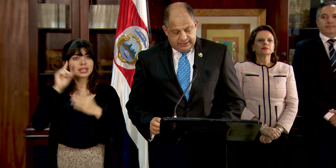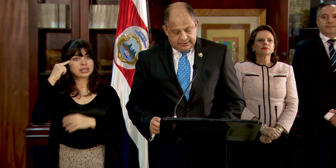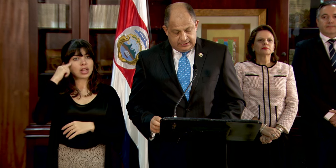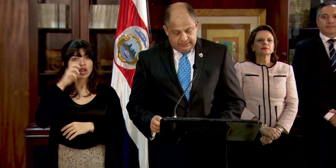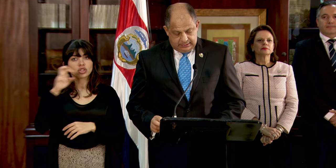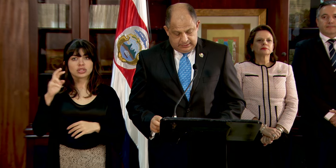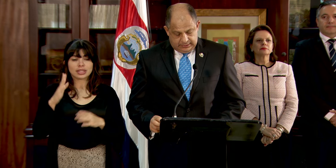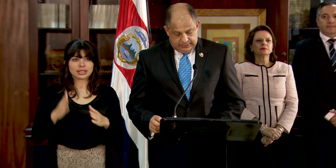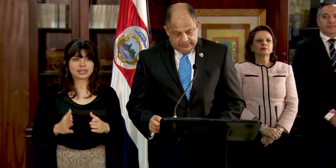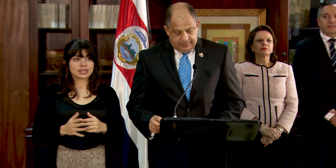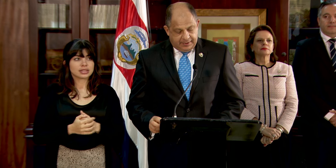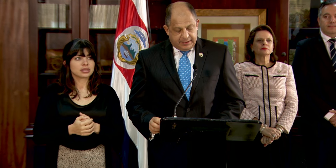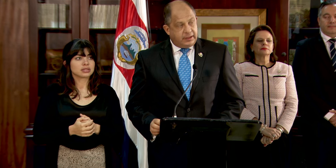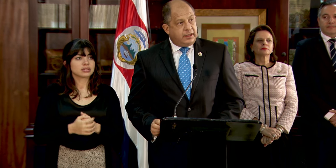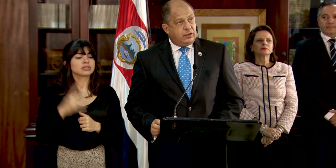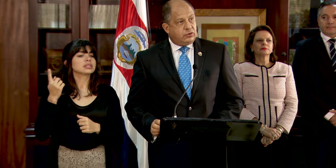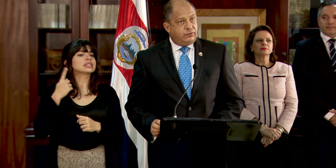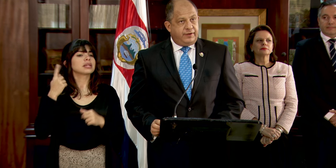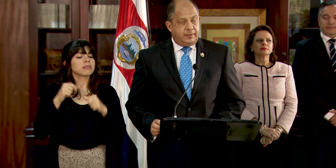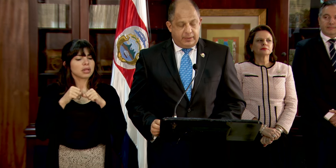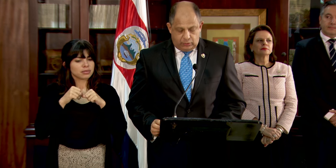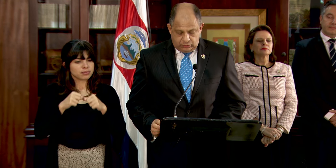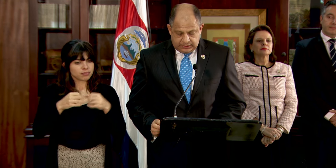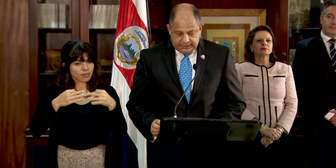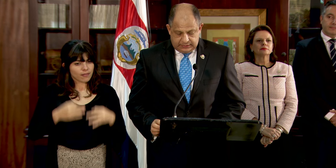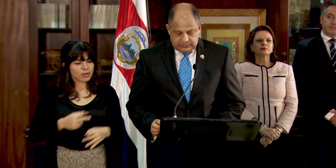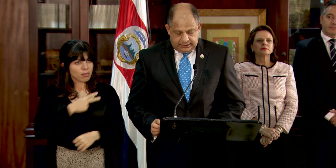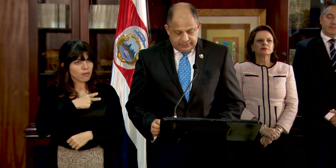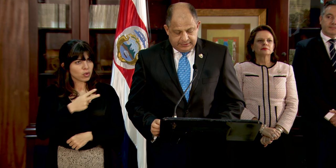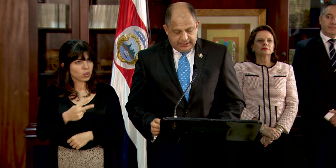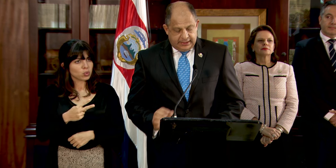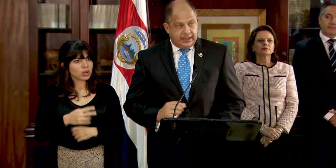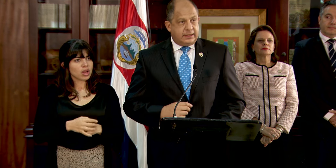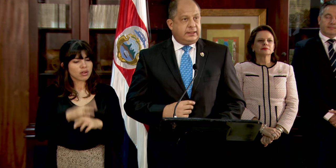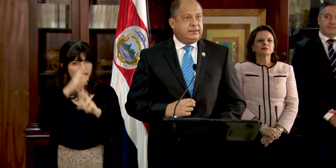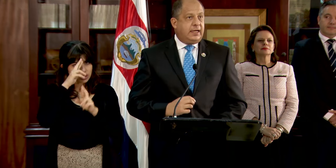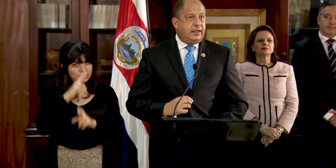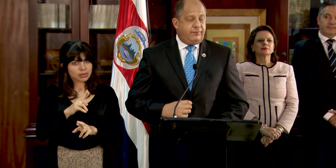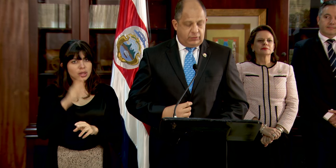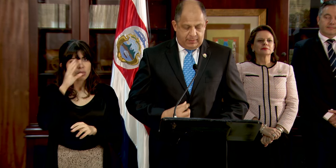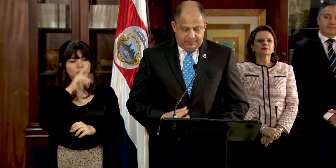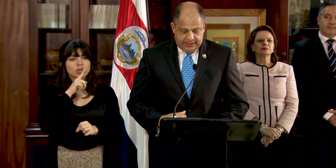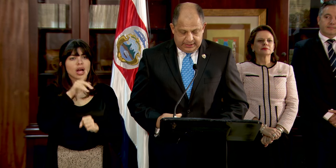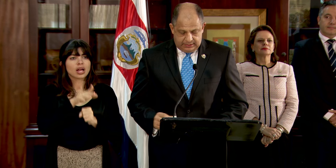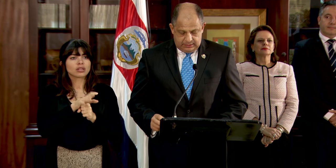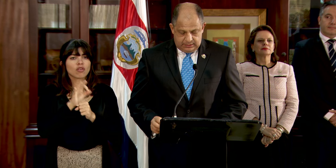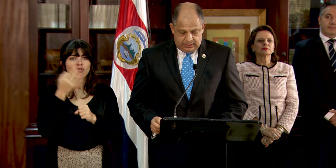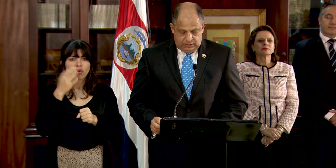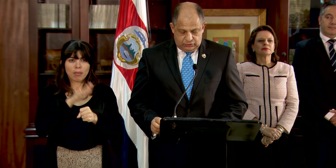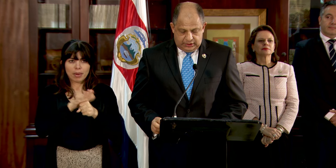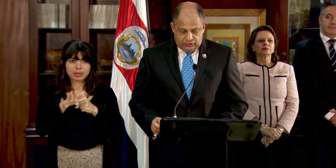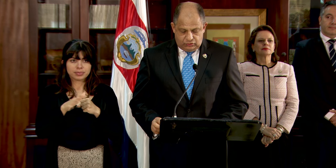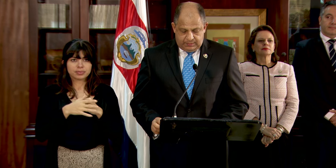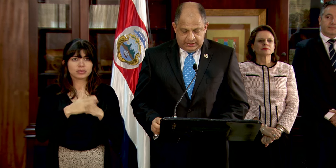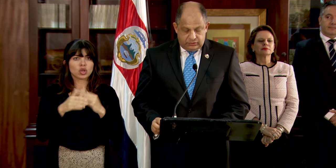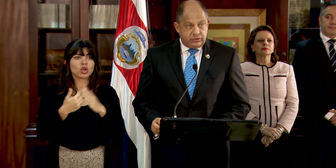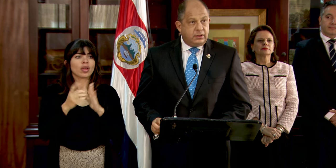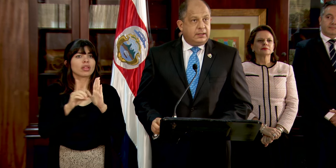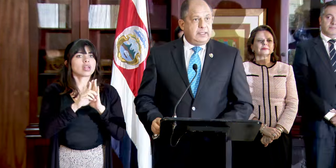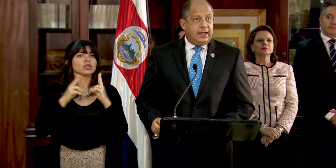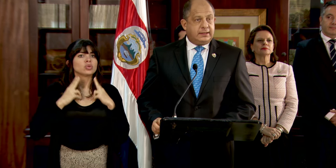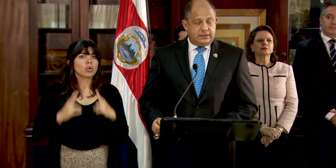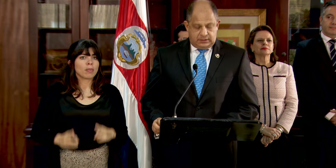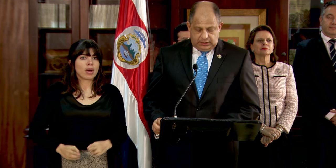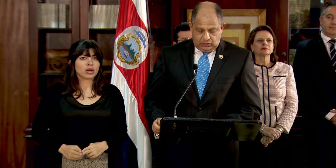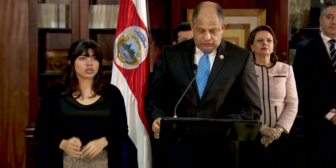costarricense, siempre ha mantenido su firme voluntad de respetar y garantizar en forma plena los derechos humanos